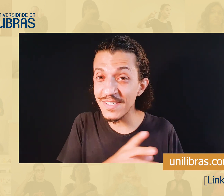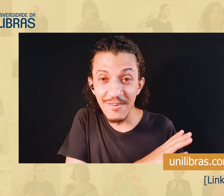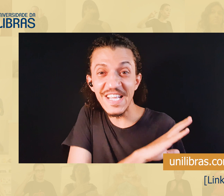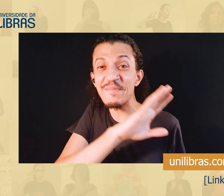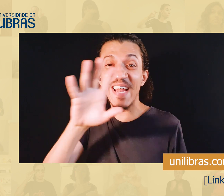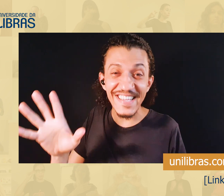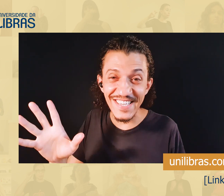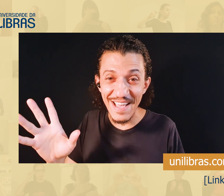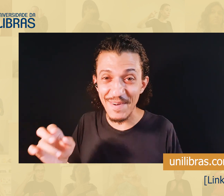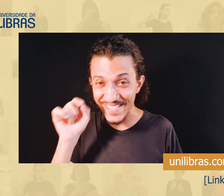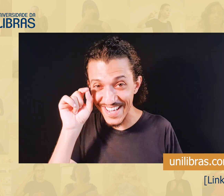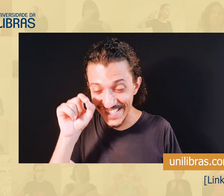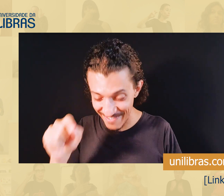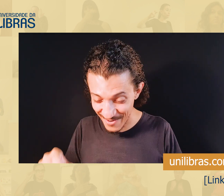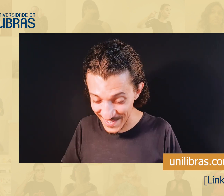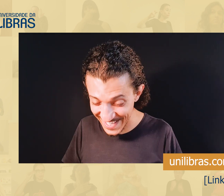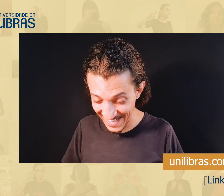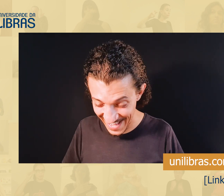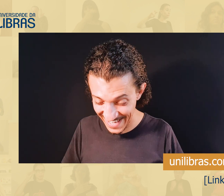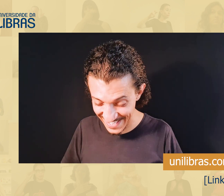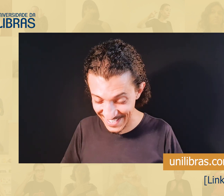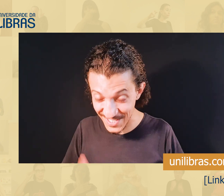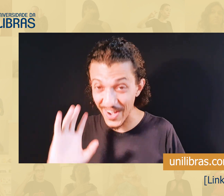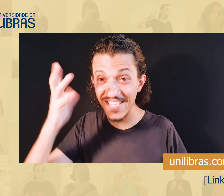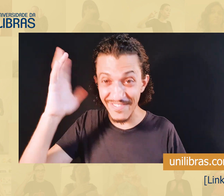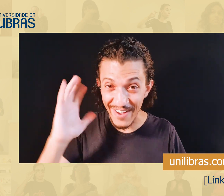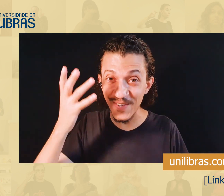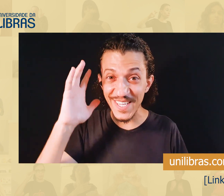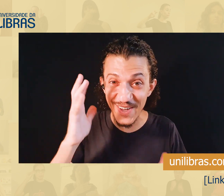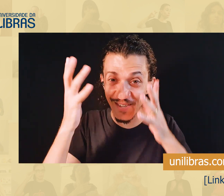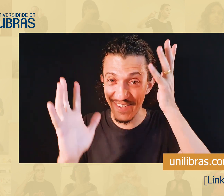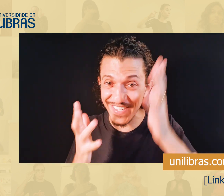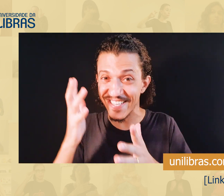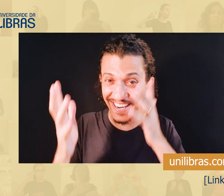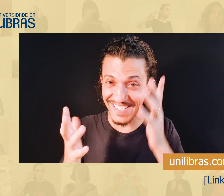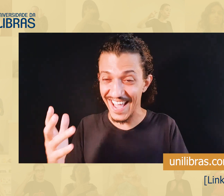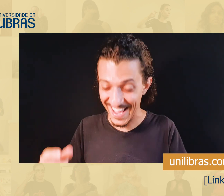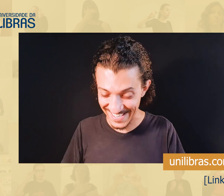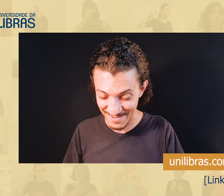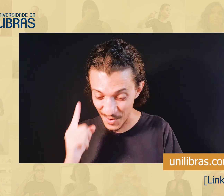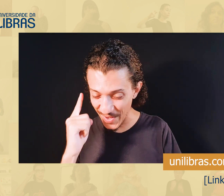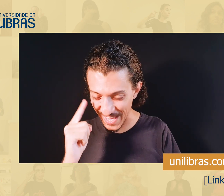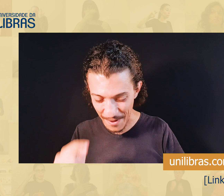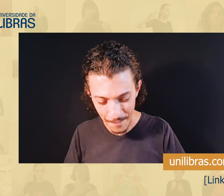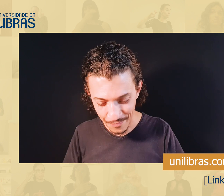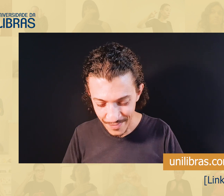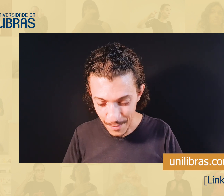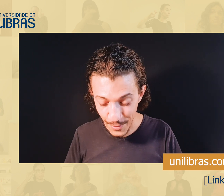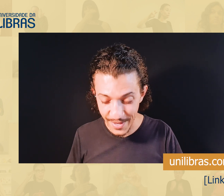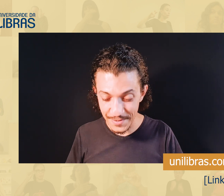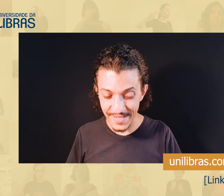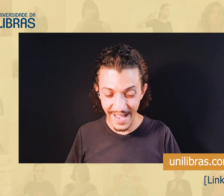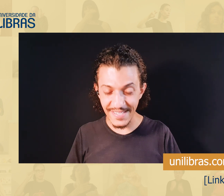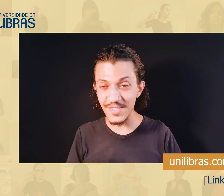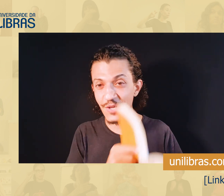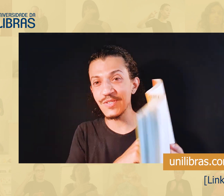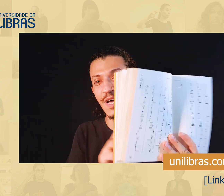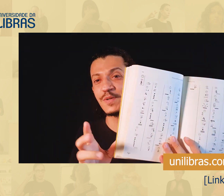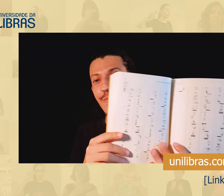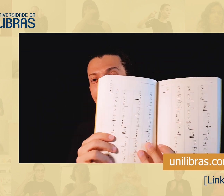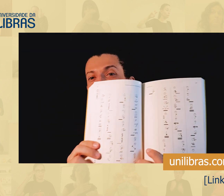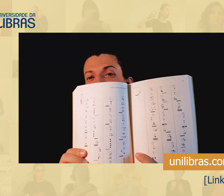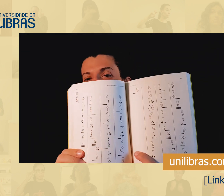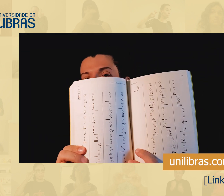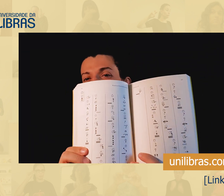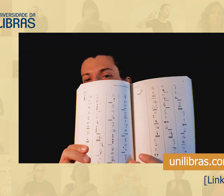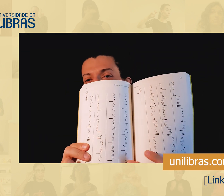mesmo que você não saiba nada de libras, você vai conseguir ler essas histórias, e vai conseguir inclusive sinalizar elas, por que? Porque os sinais que nós